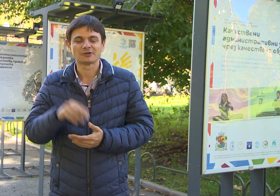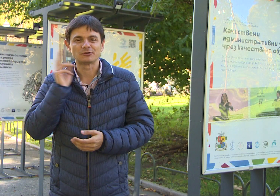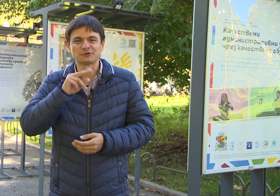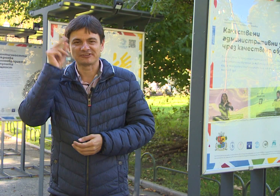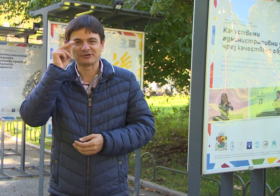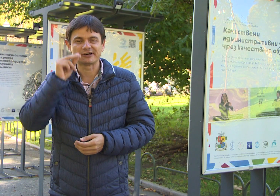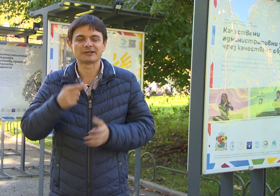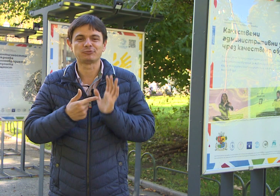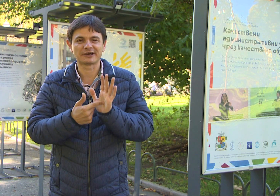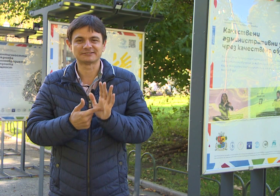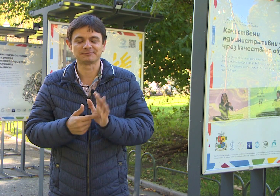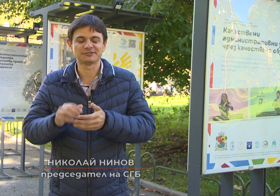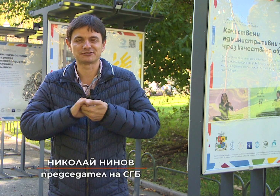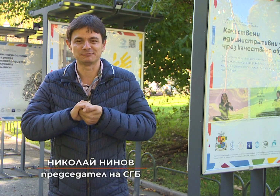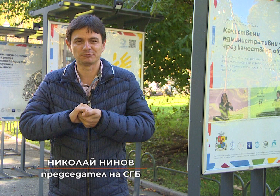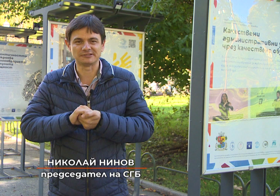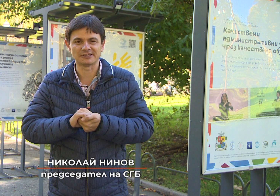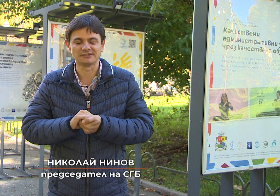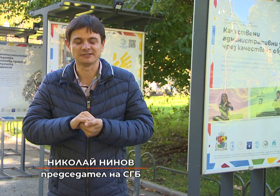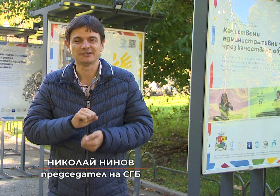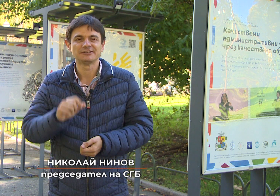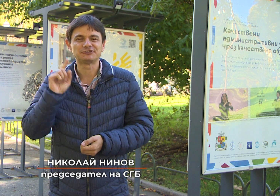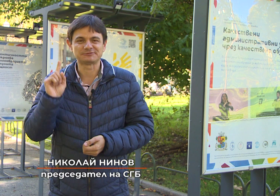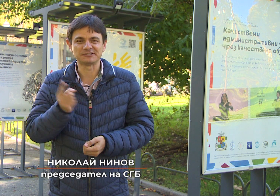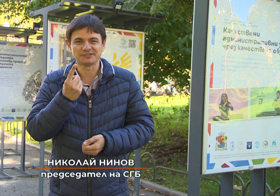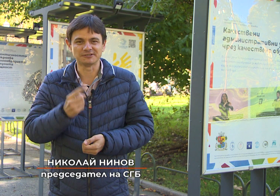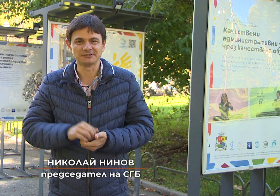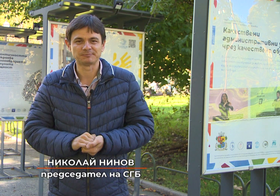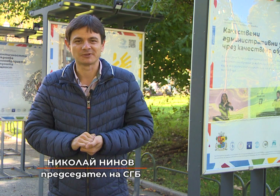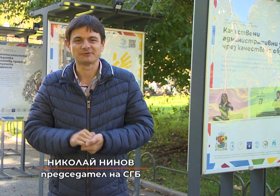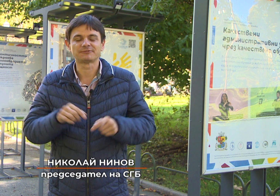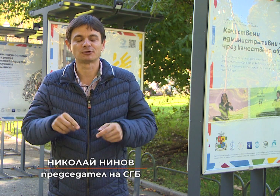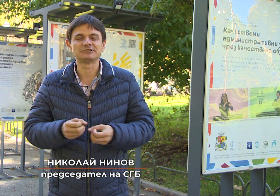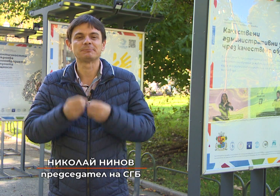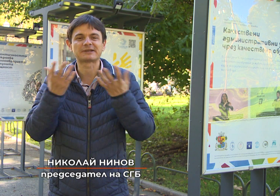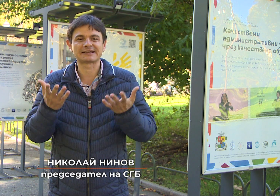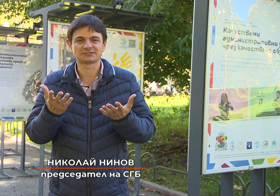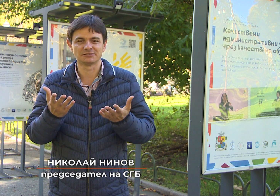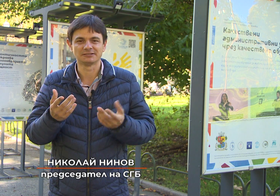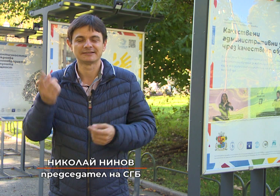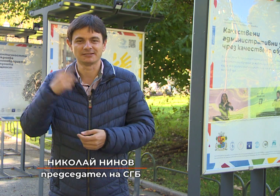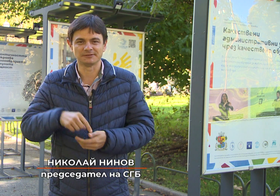Гухст и България показахме, че сме объединени и че сме единни в този прекрасен ден.